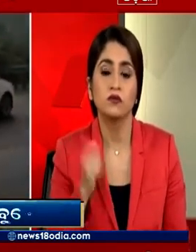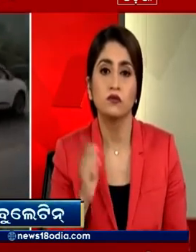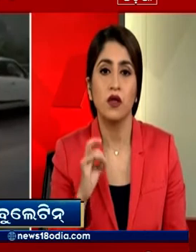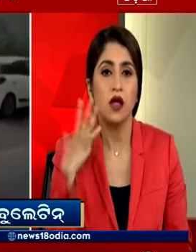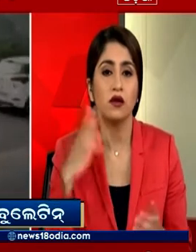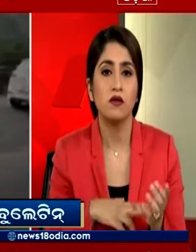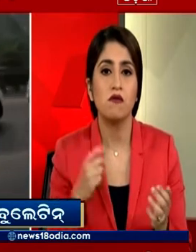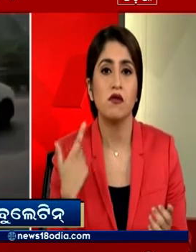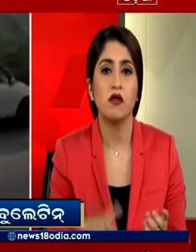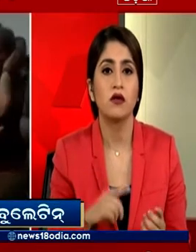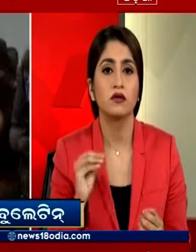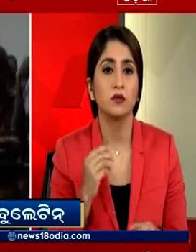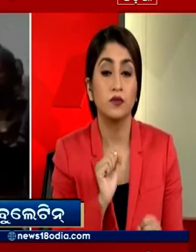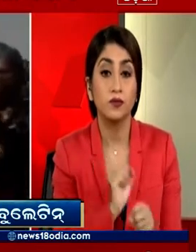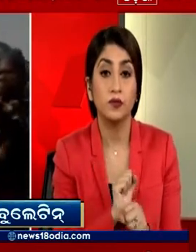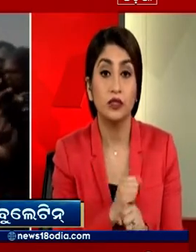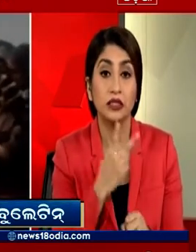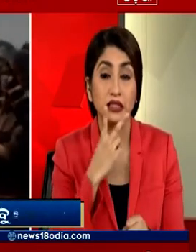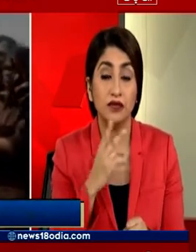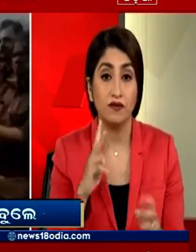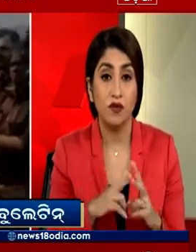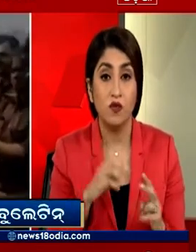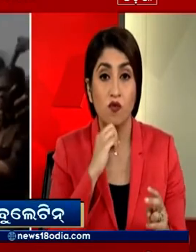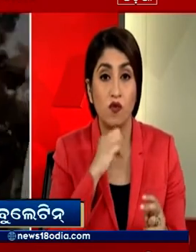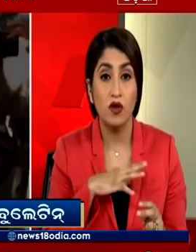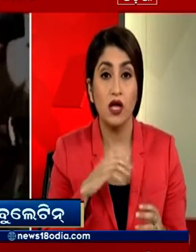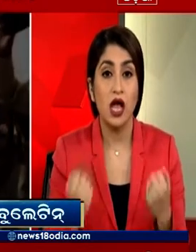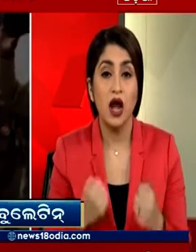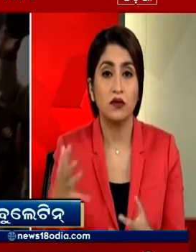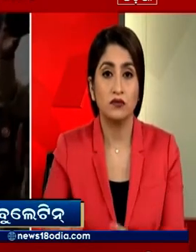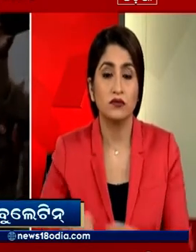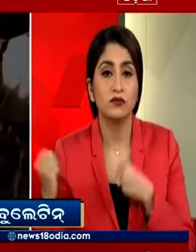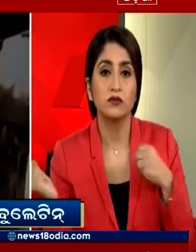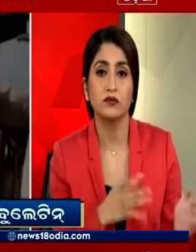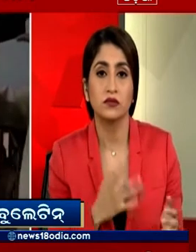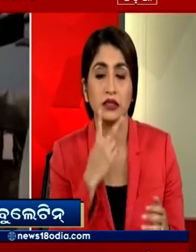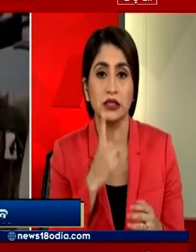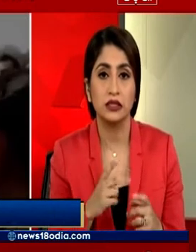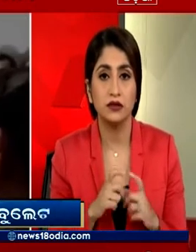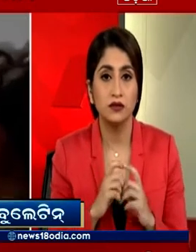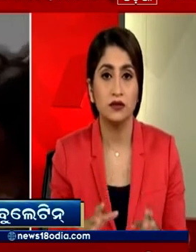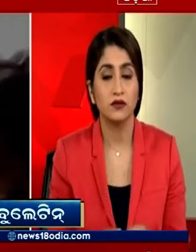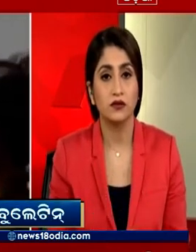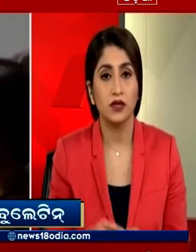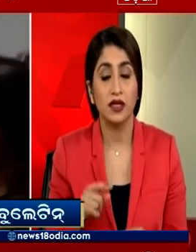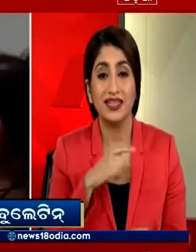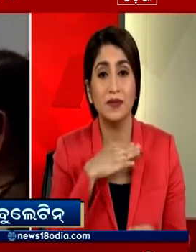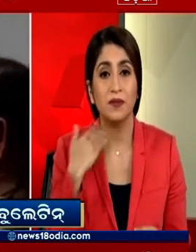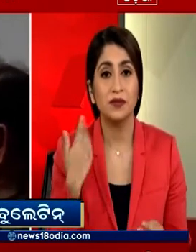कुछ पुलिस वाले एक बुजर्ग को जबरन गारी में धकेलते हुए नजर आए शब के साप प्रदर्शन करे ही